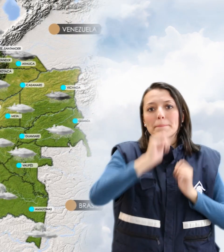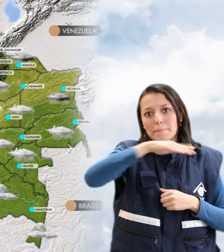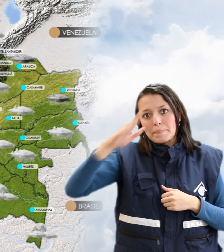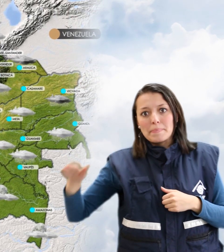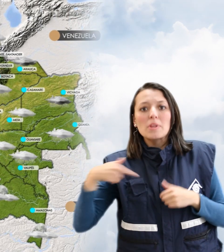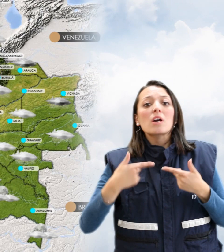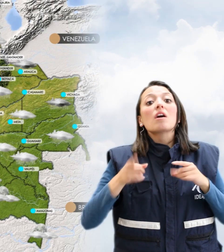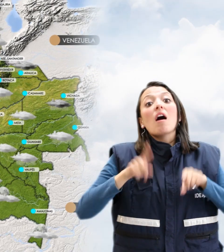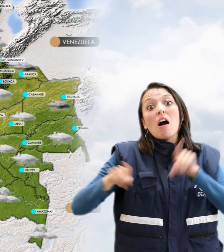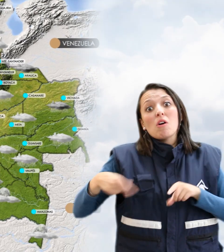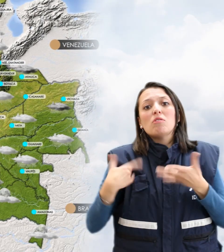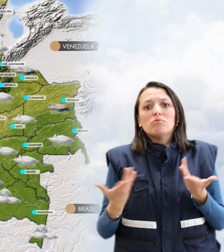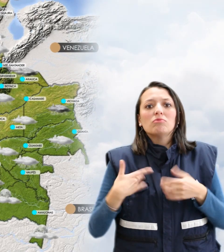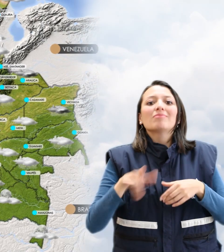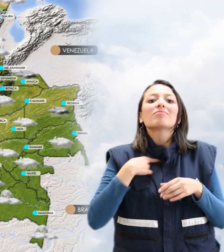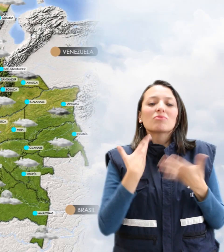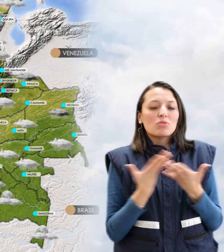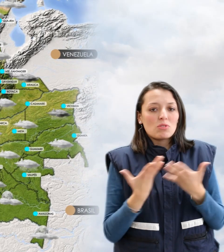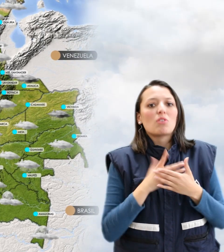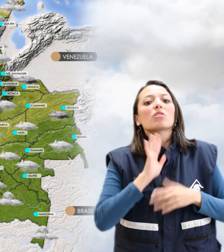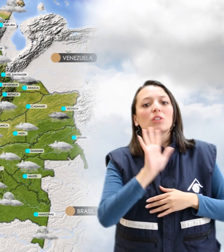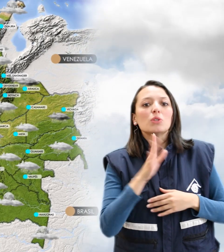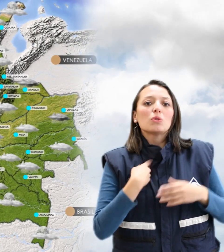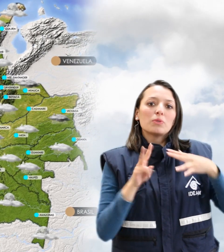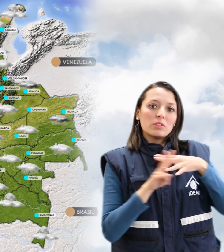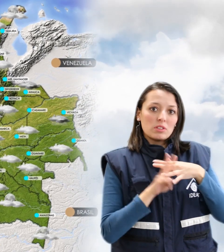y en algunos sectores de Bichada, Guainía y Baupés.